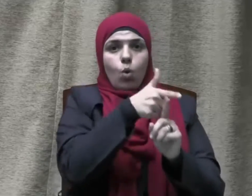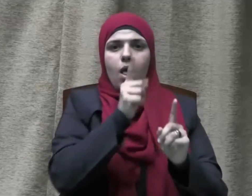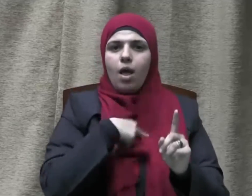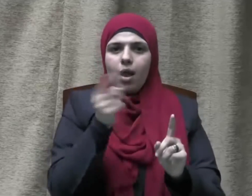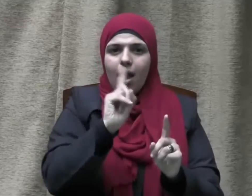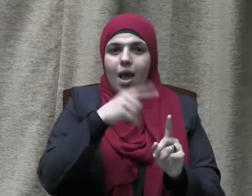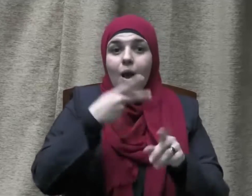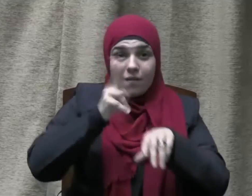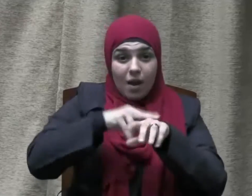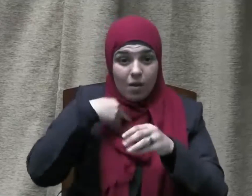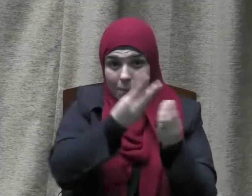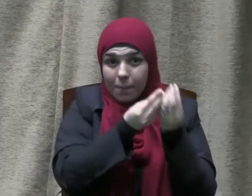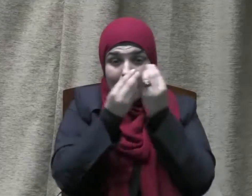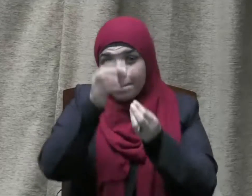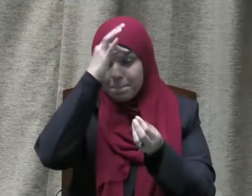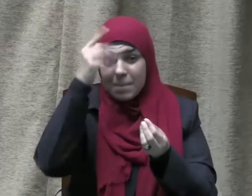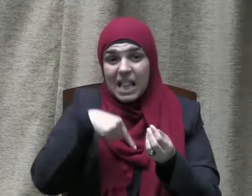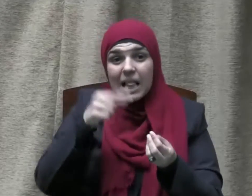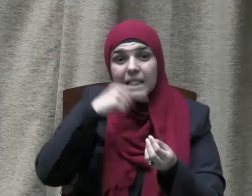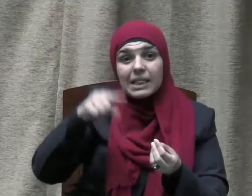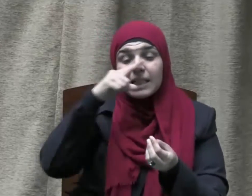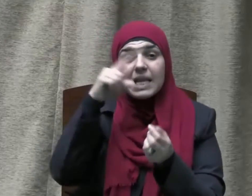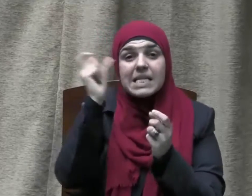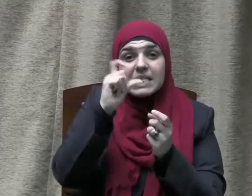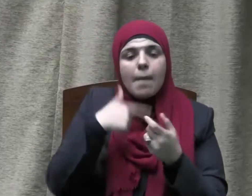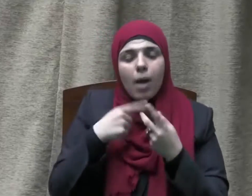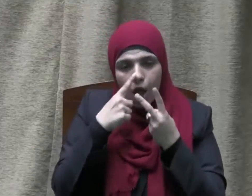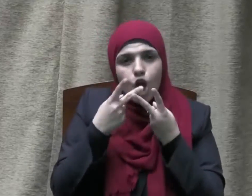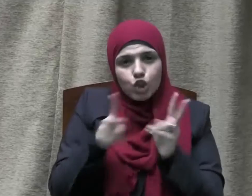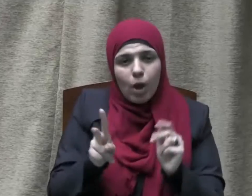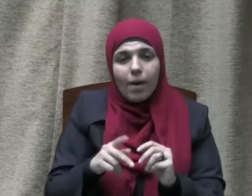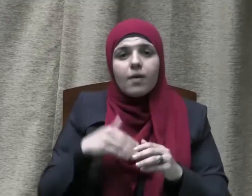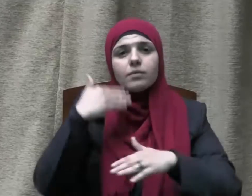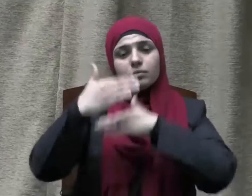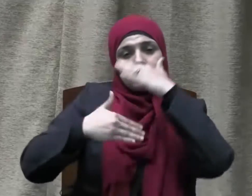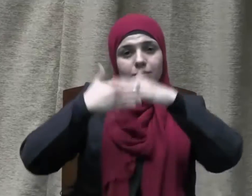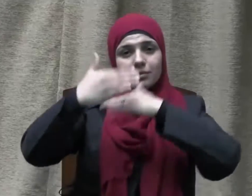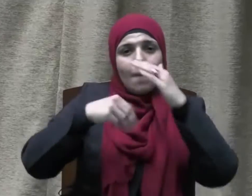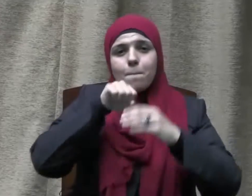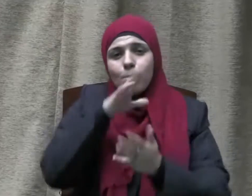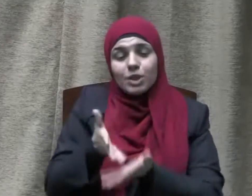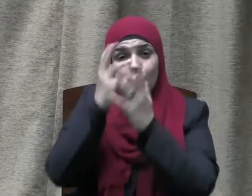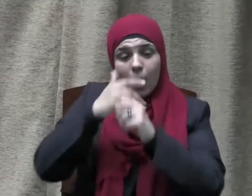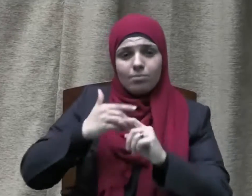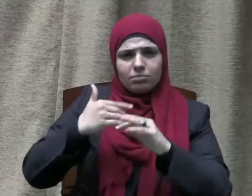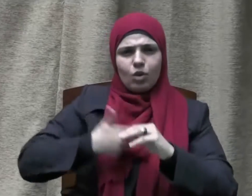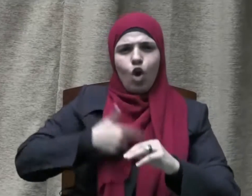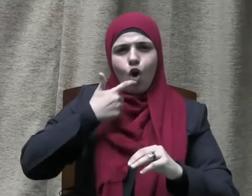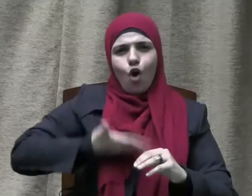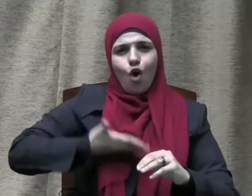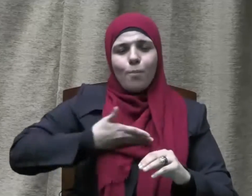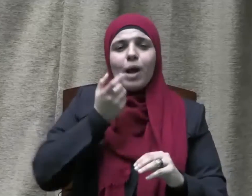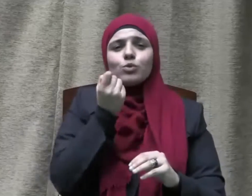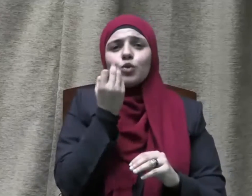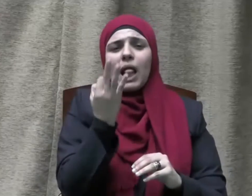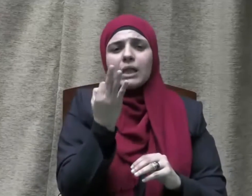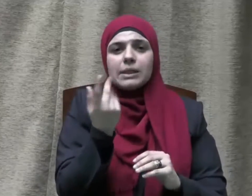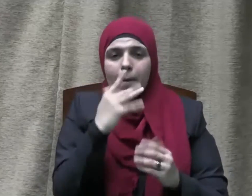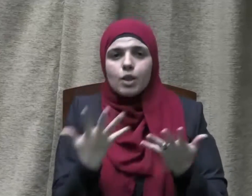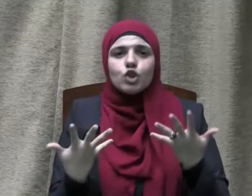به في الإسلام لأجبت وفي الخامسة والثلاثين من عمره شارك صلى الله عليه